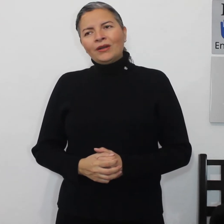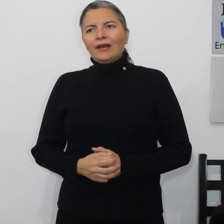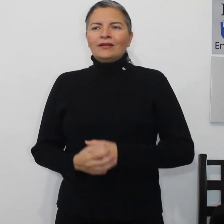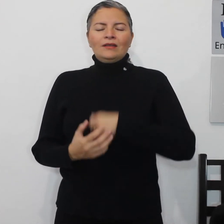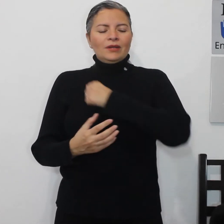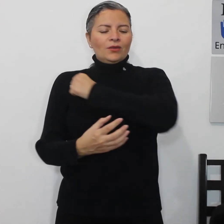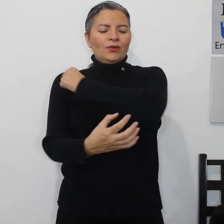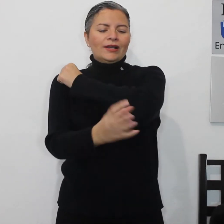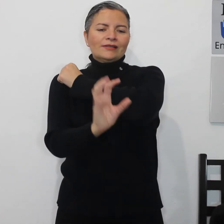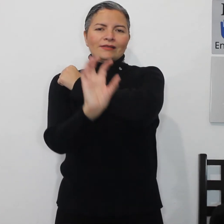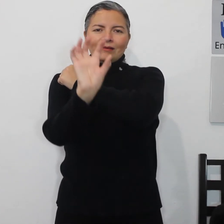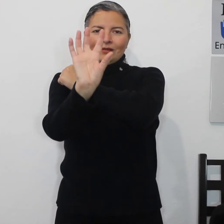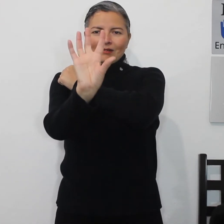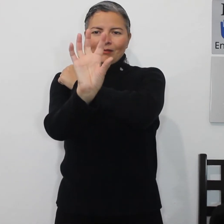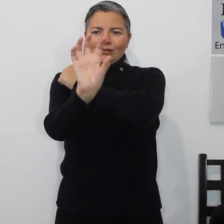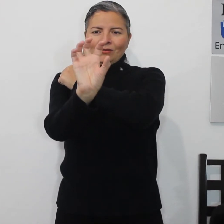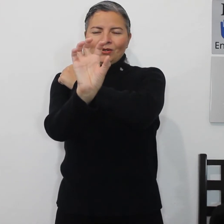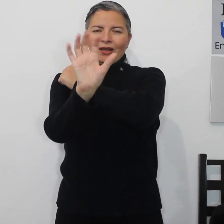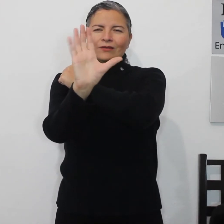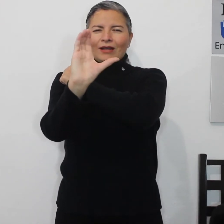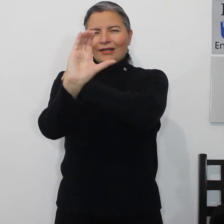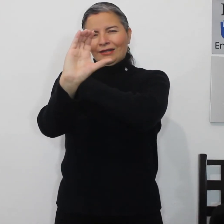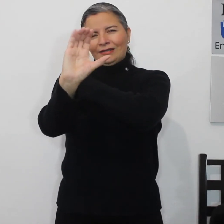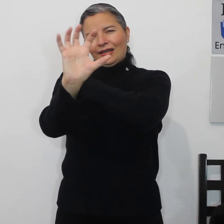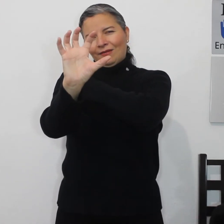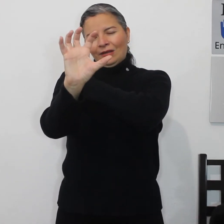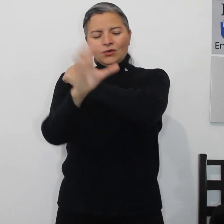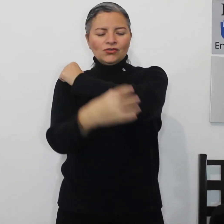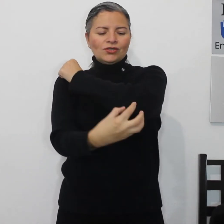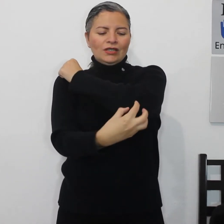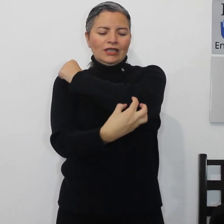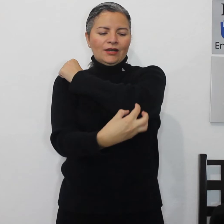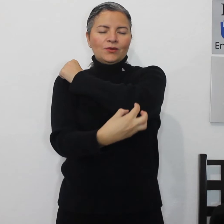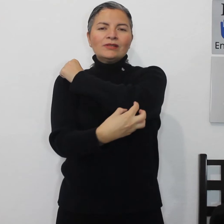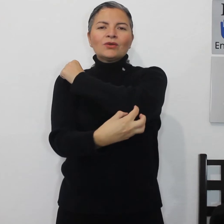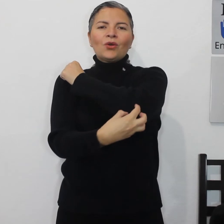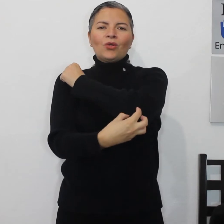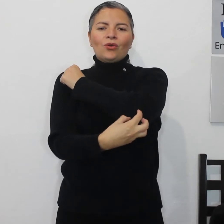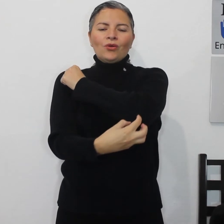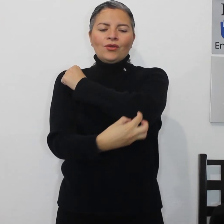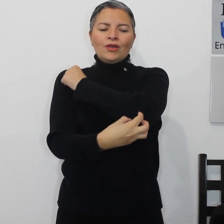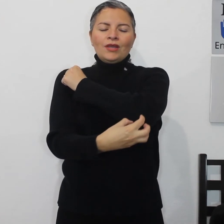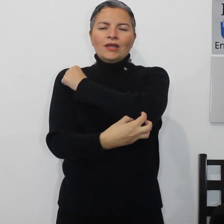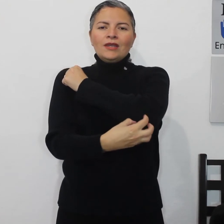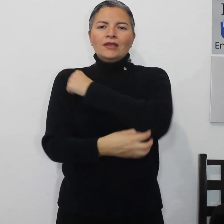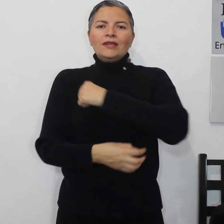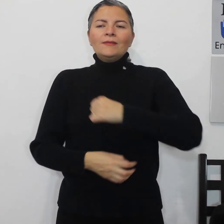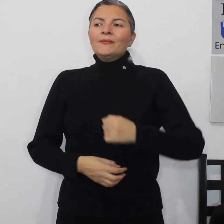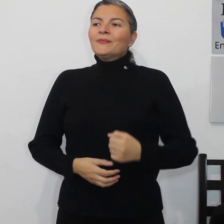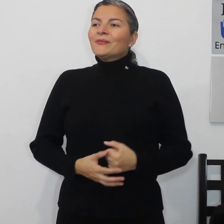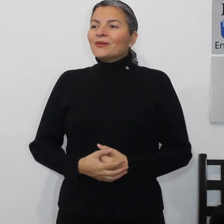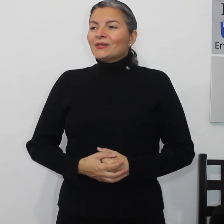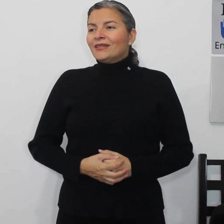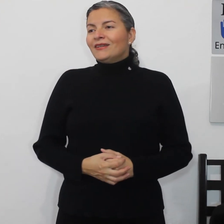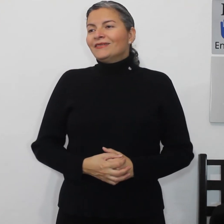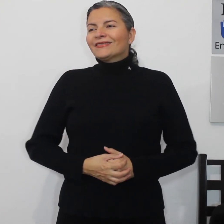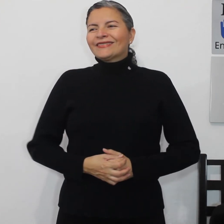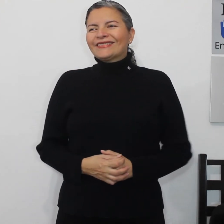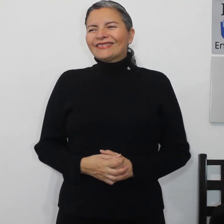carne y verduras en esta figura con la letra C la abrimos y en nuestro codo y consigue consome